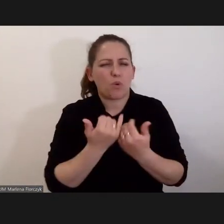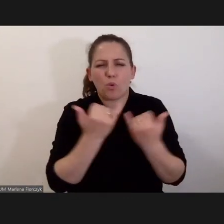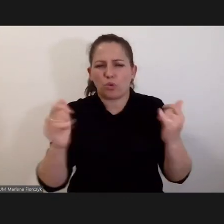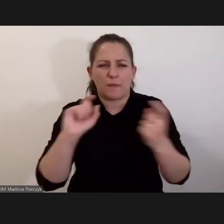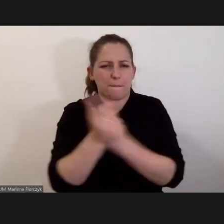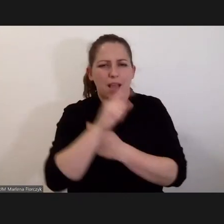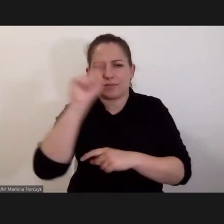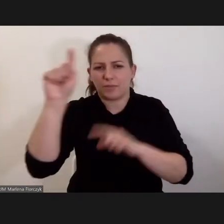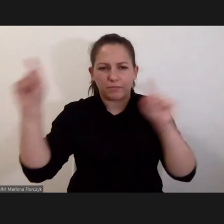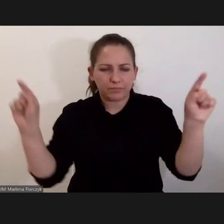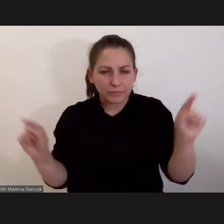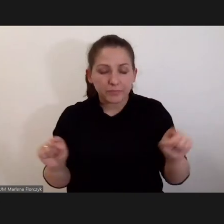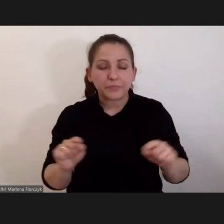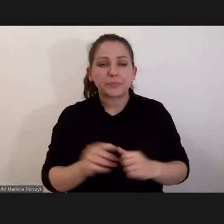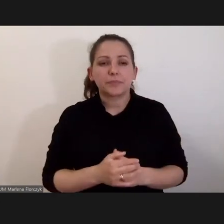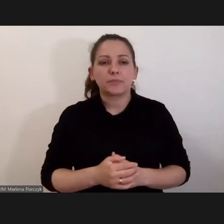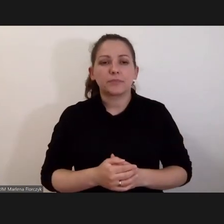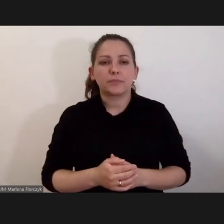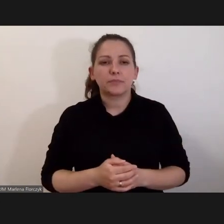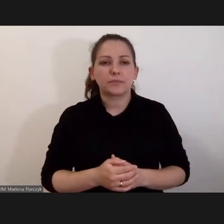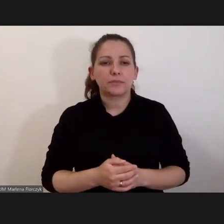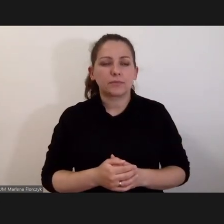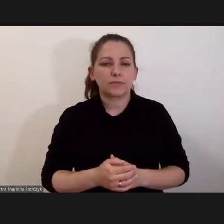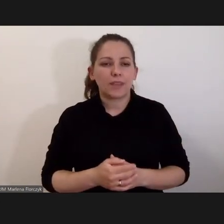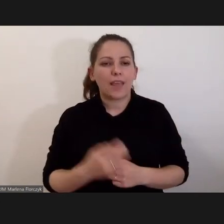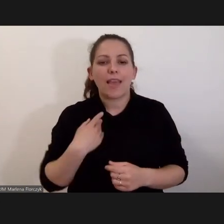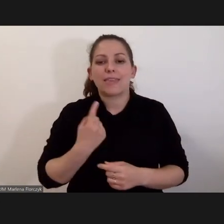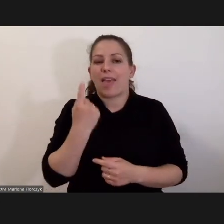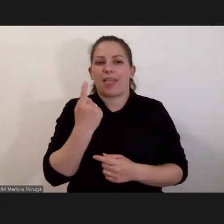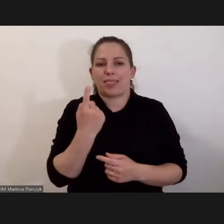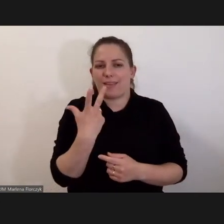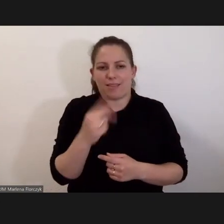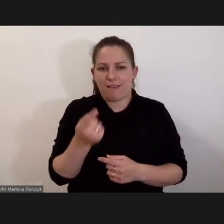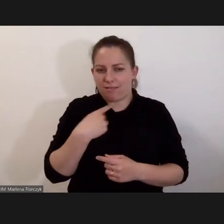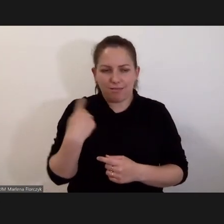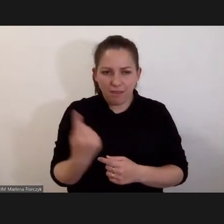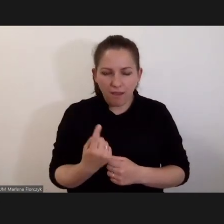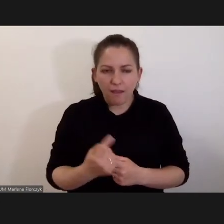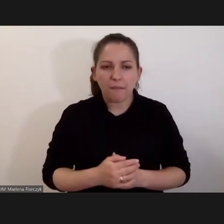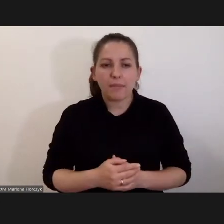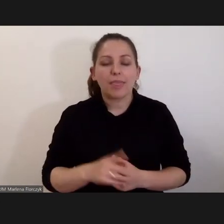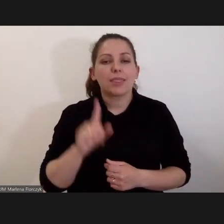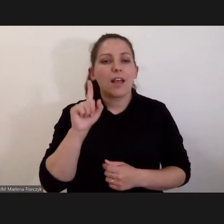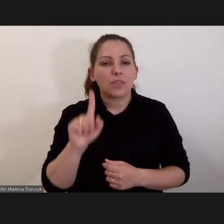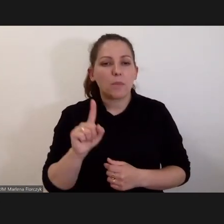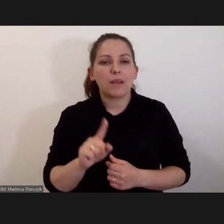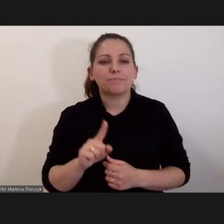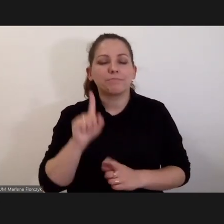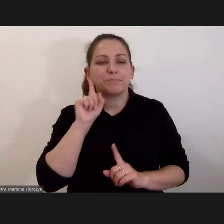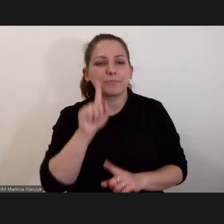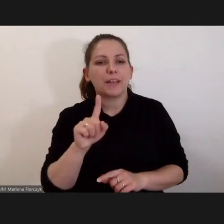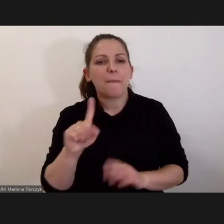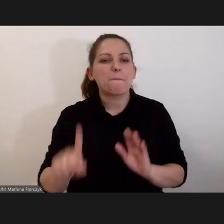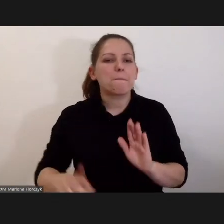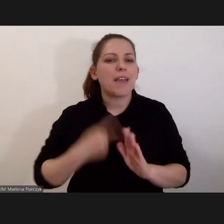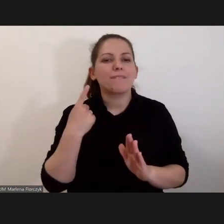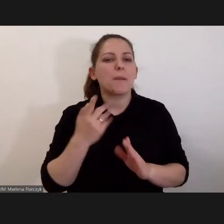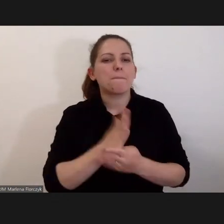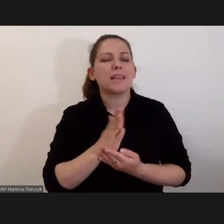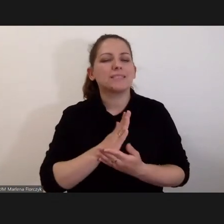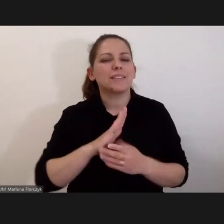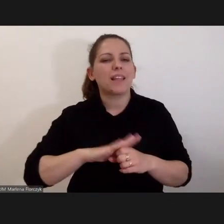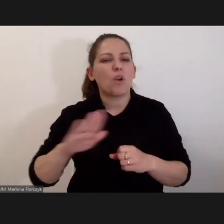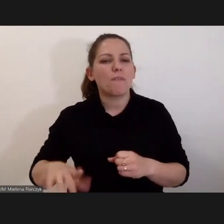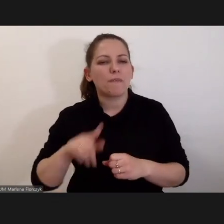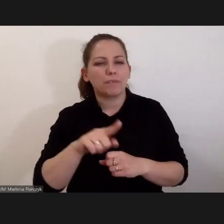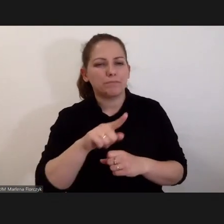ograniczoną juryslekcją, więc nie jesteśmy jedyni. Natomiast w istocie jesteśmy pierwszym Międzynarodowym Karnym